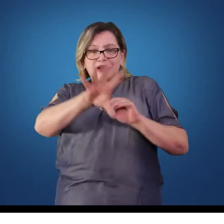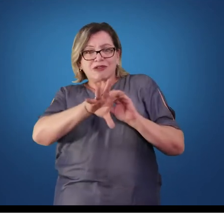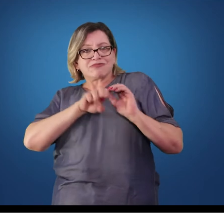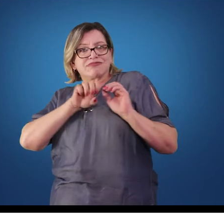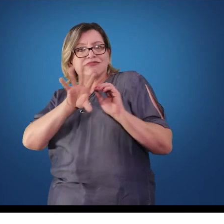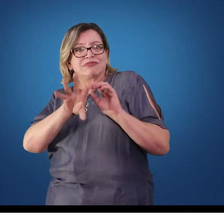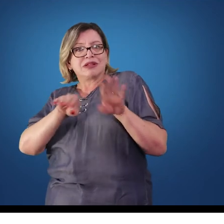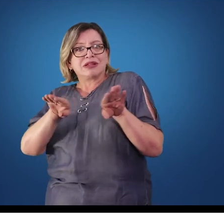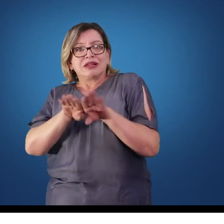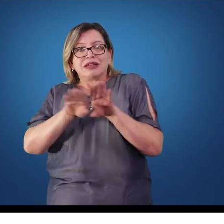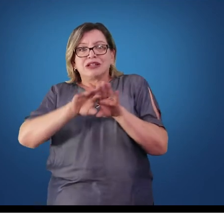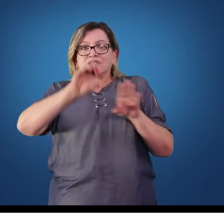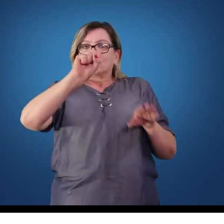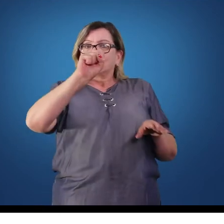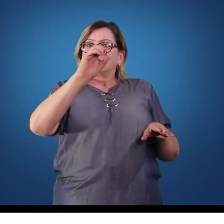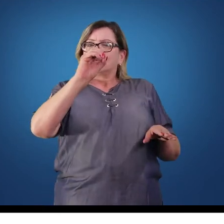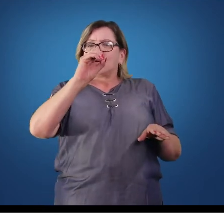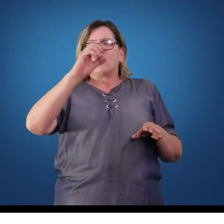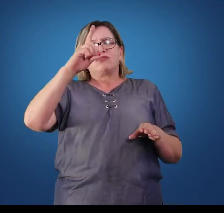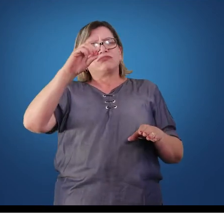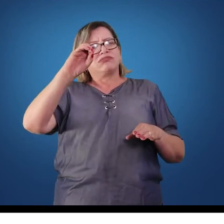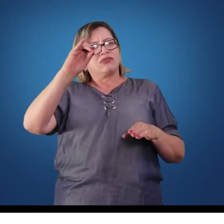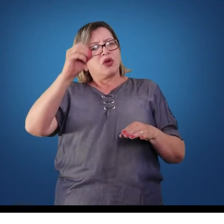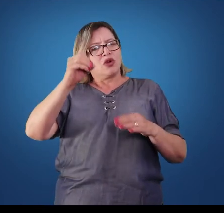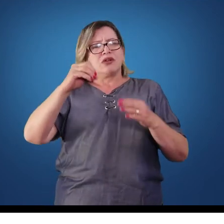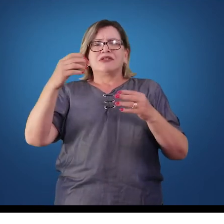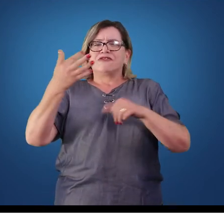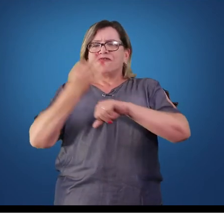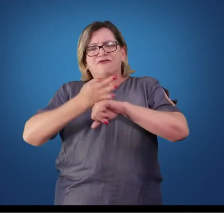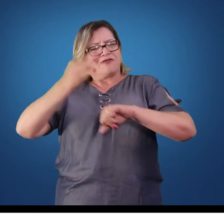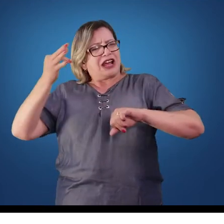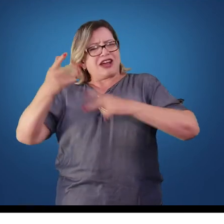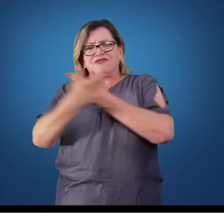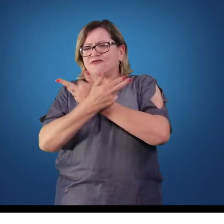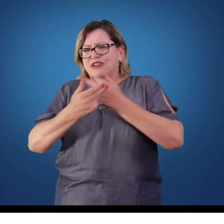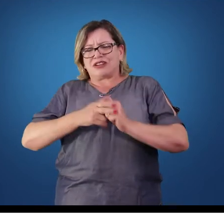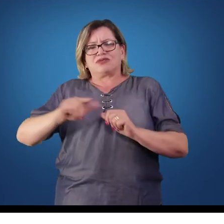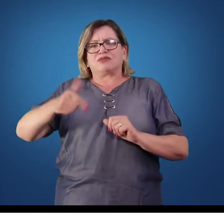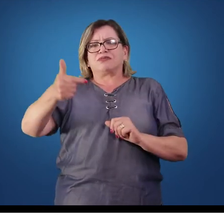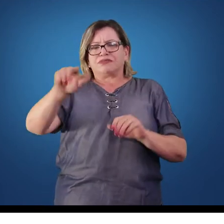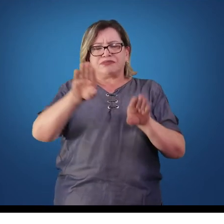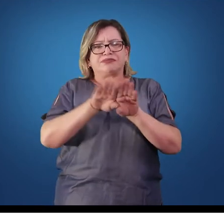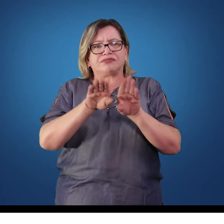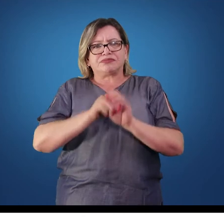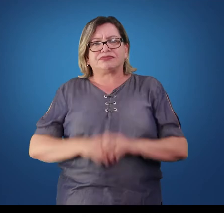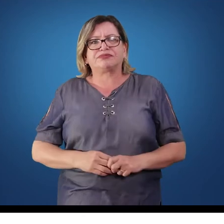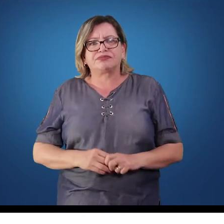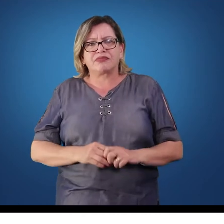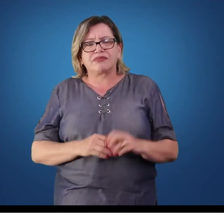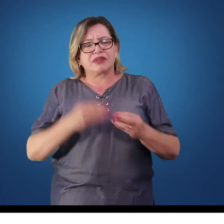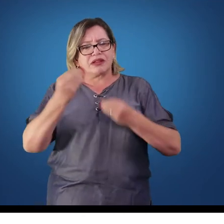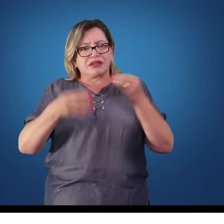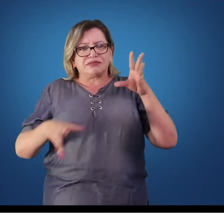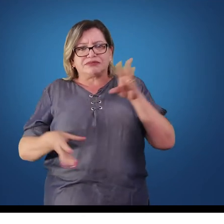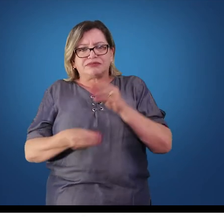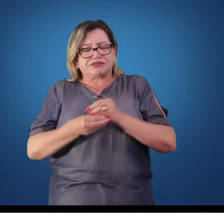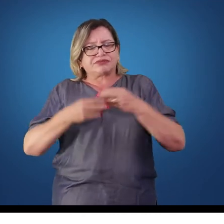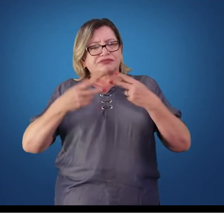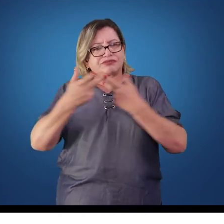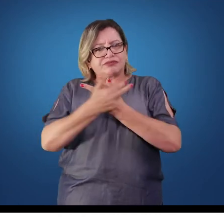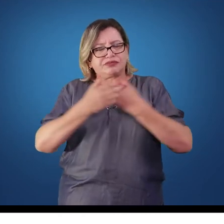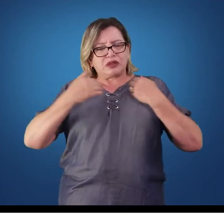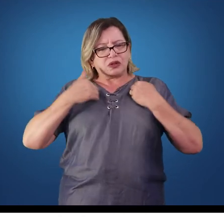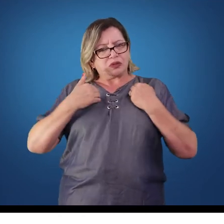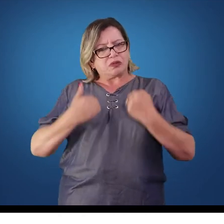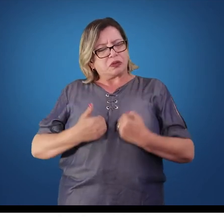sódio, potássio, cálcio, ferro, entre outros. De uma maneira geral, diversos órgãos do corpo